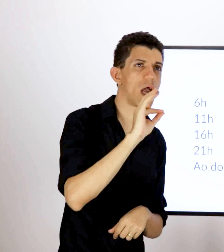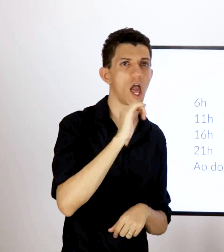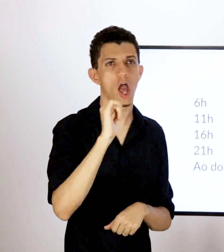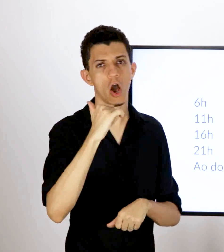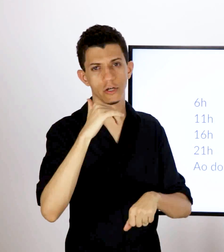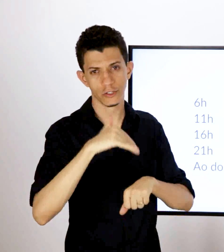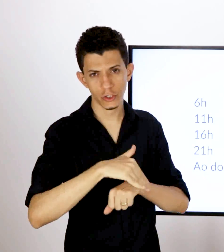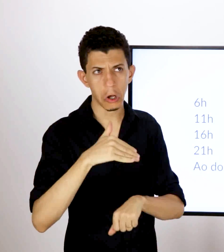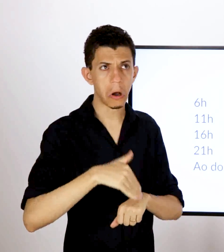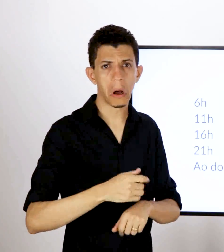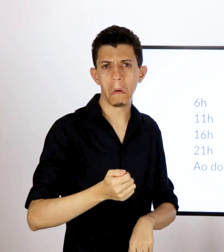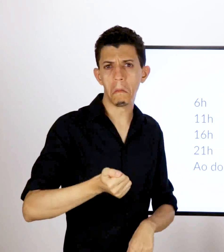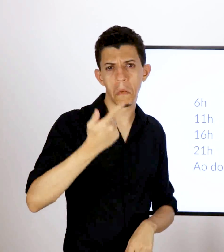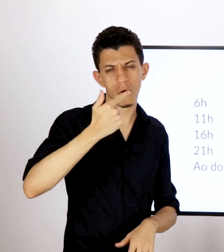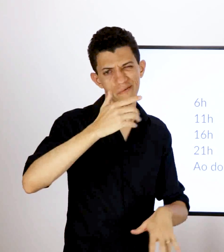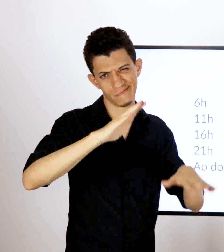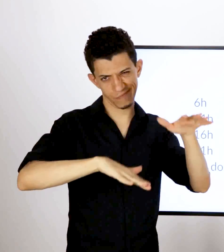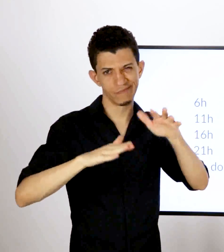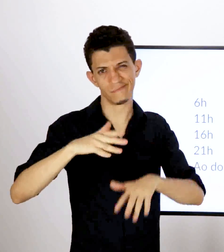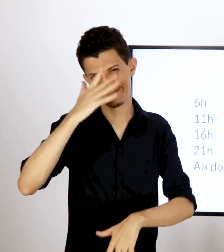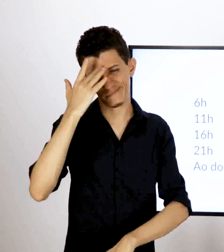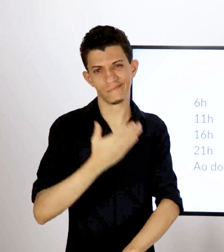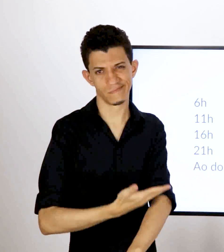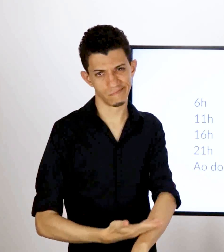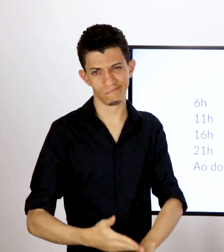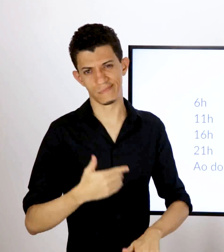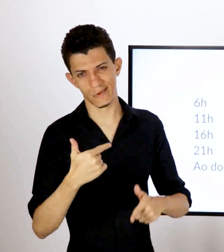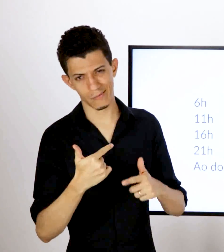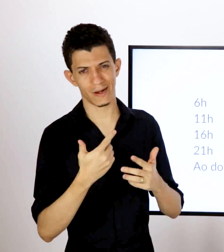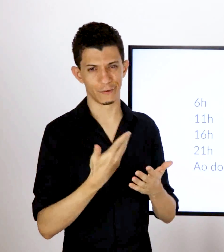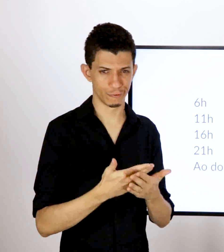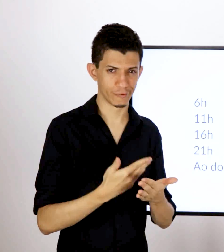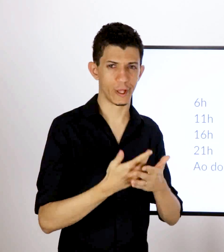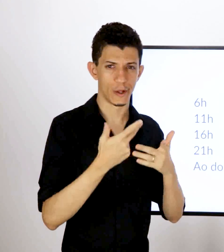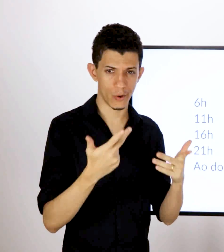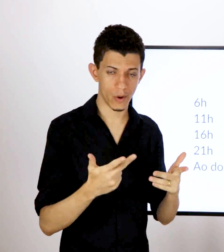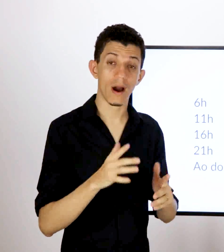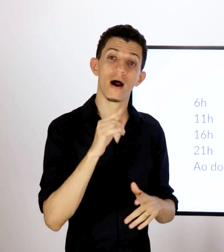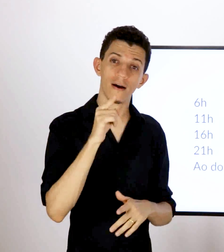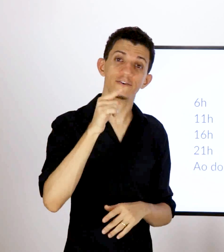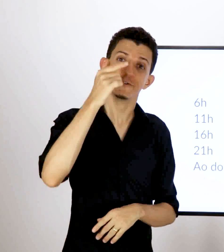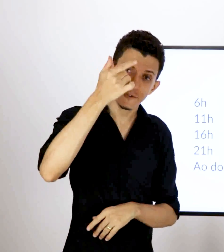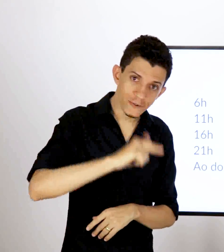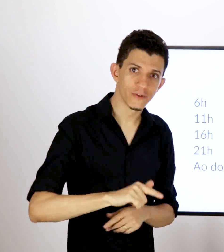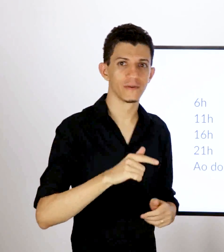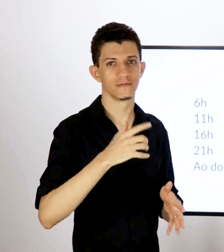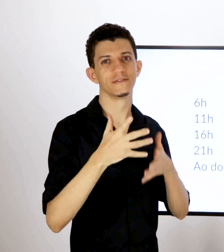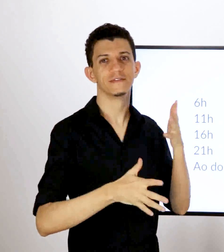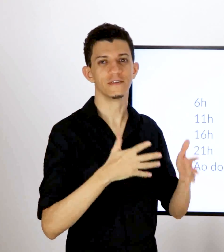não importa qual é o horário que você vai fazer isso. O importante é que você siga esse tipo de ritmo que eu descrevi aqui para você.